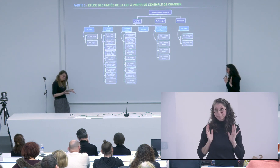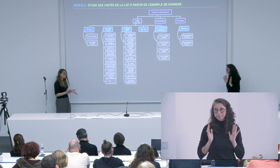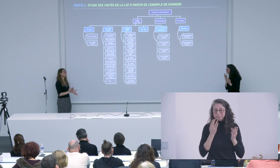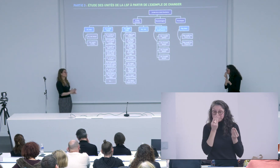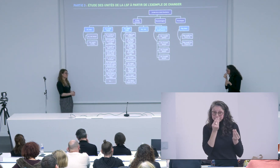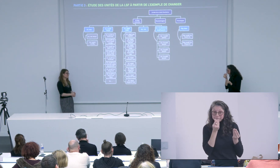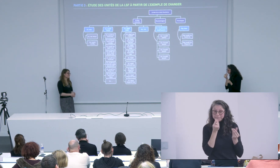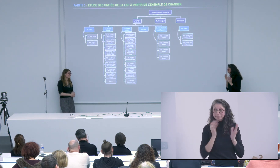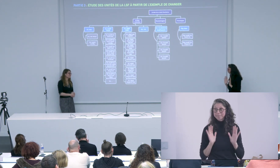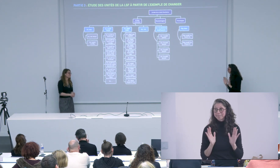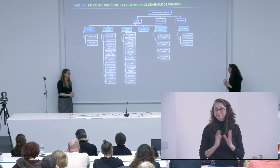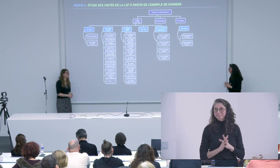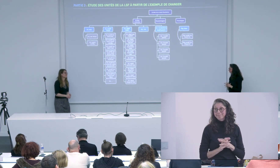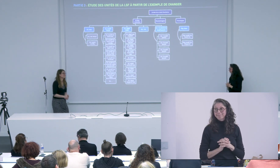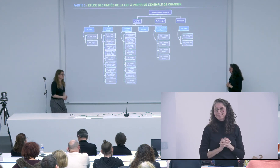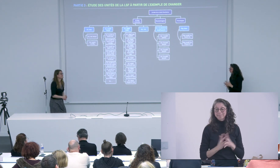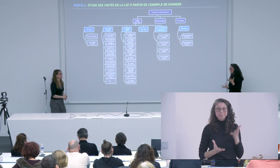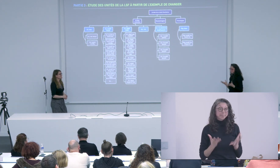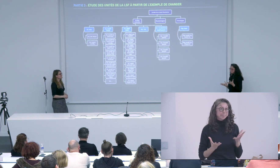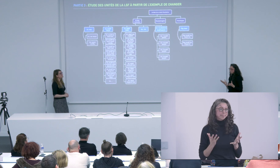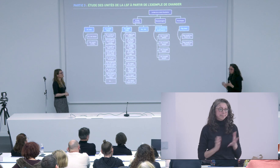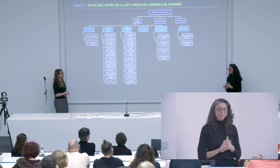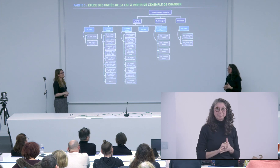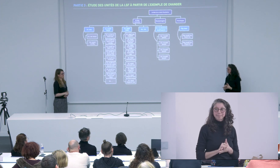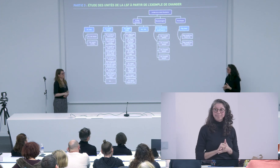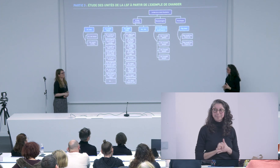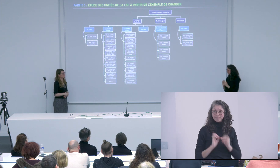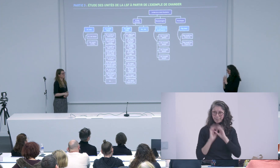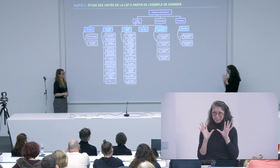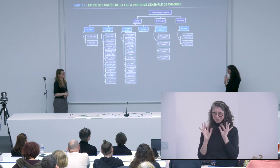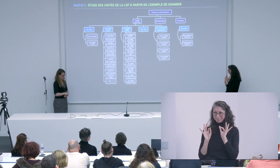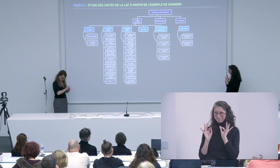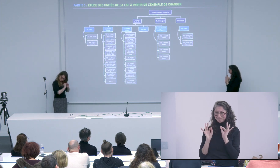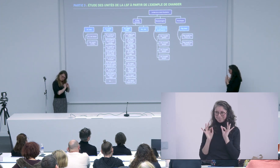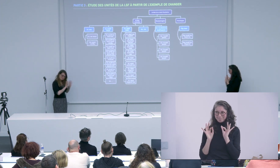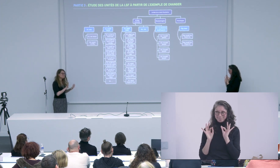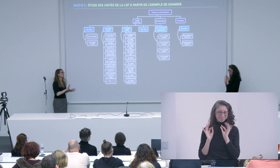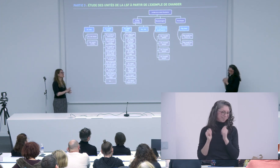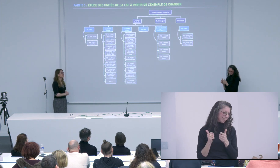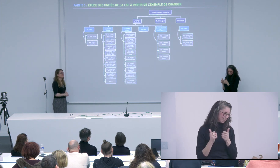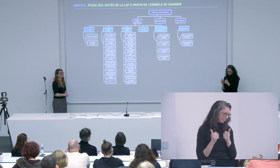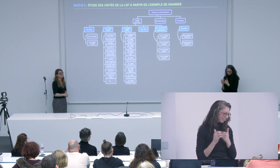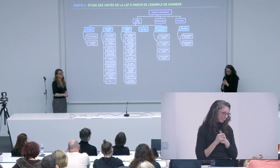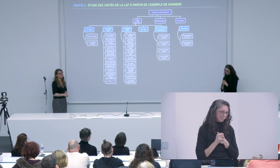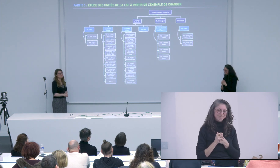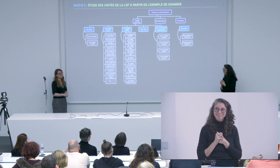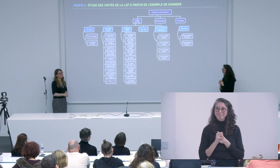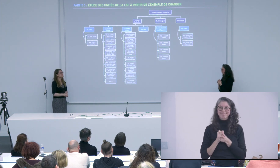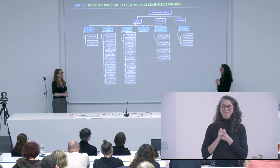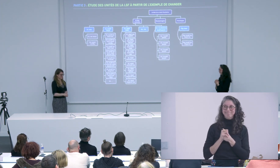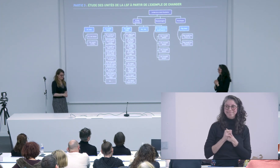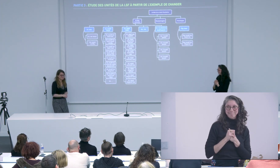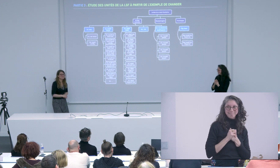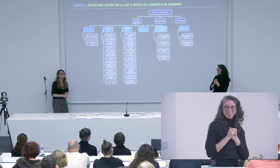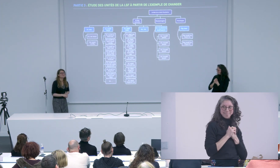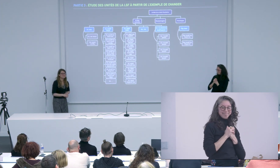'y voir plus clair dans la formation de ces UL et peut-être pourquoi pas avoir un lien avec l'écrit par la suite l'écrit du français j'espère avoir bien répondu